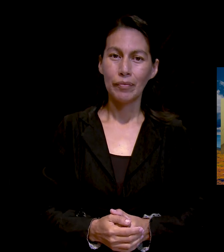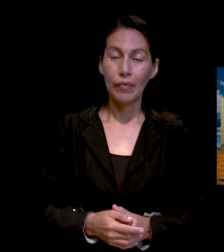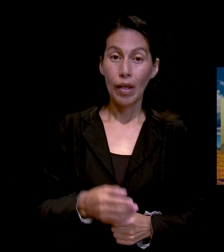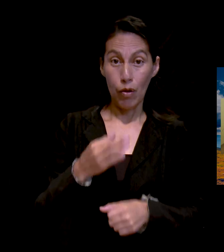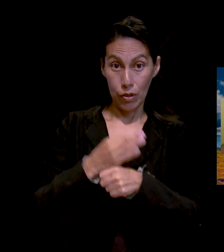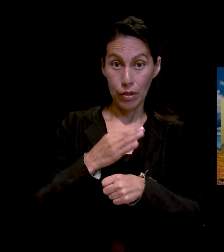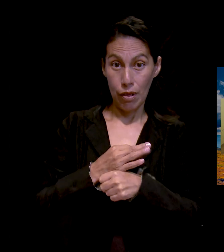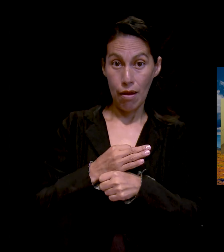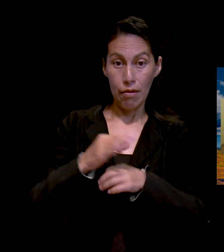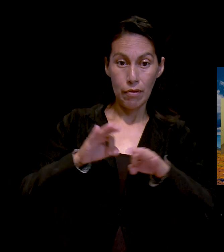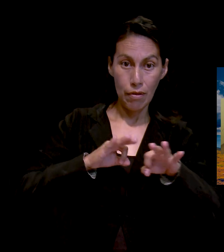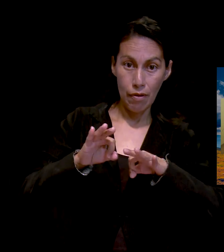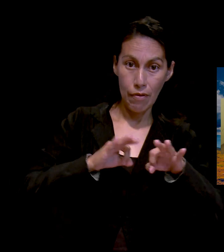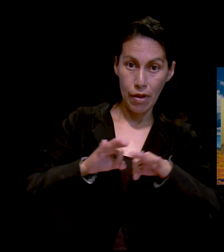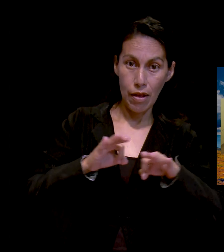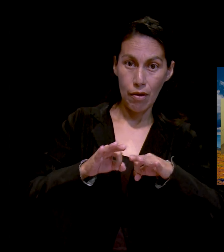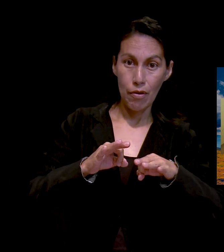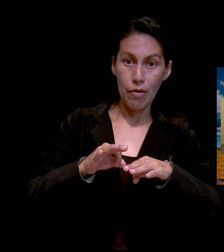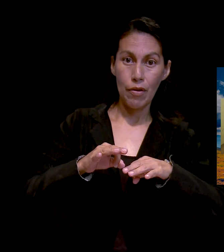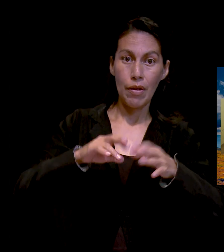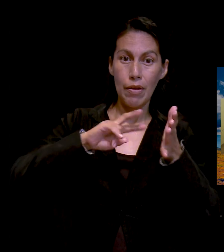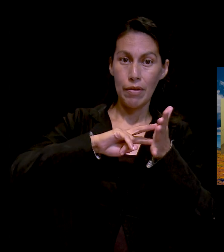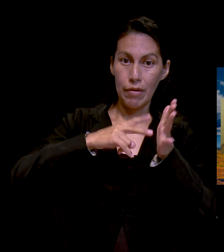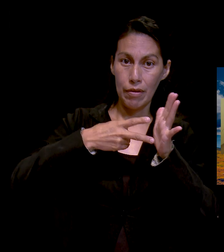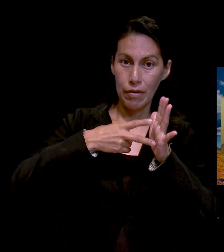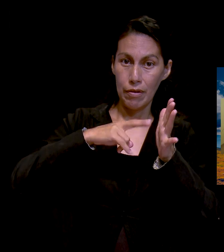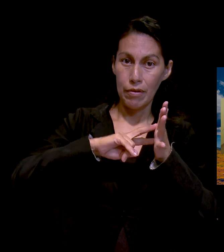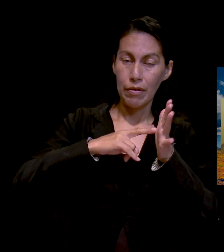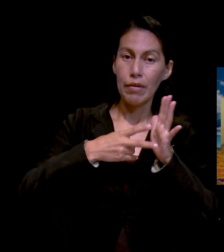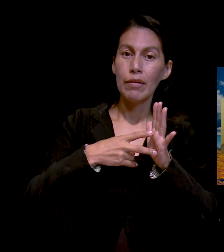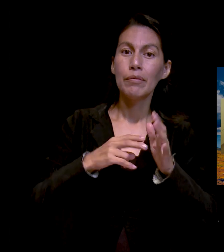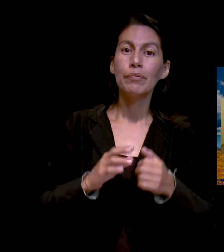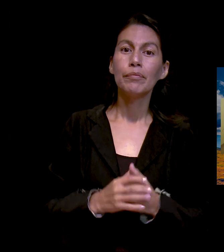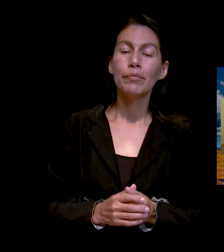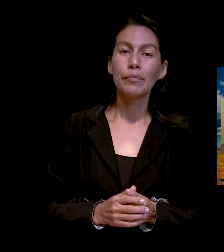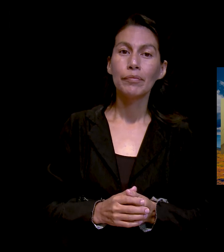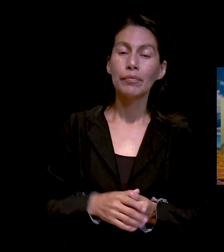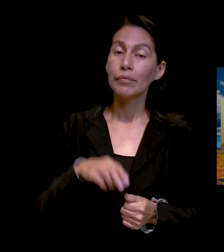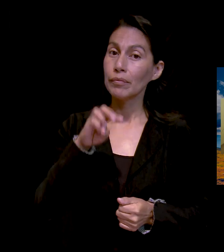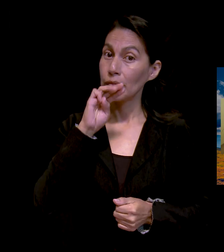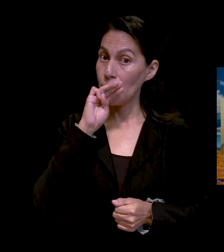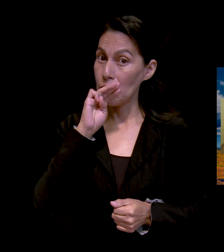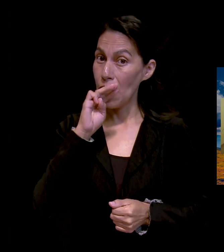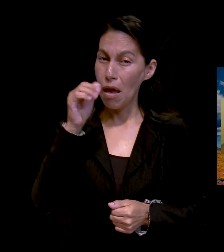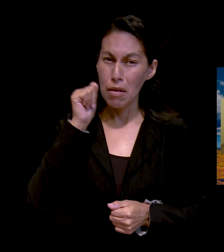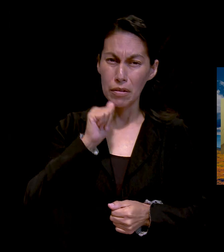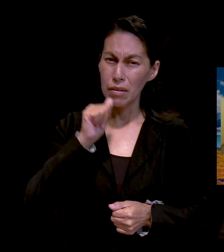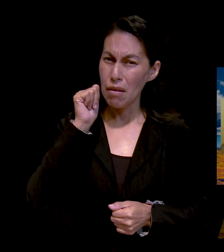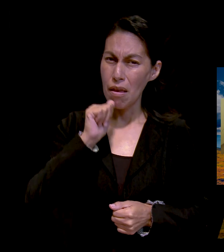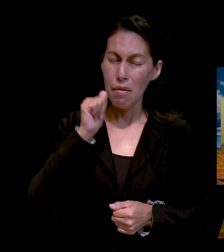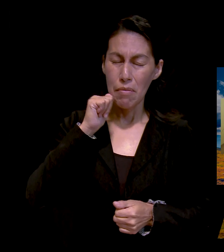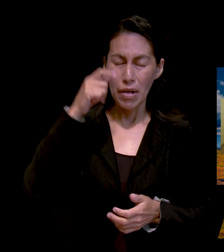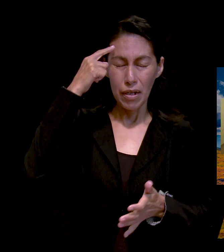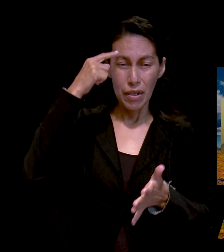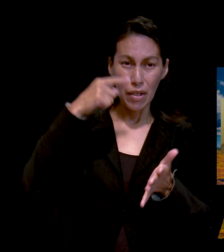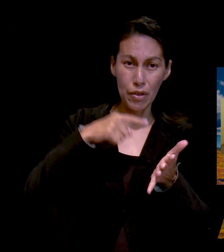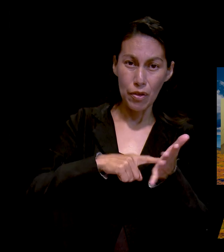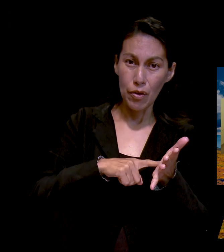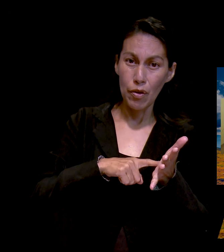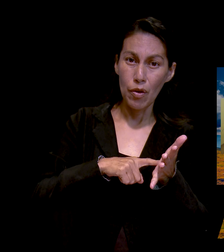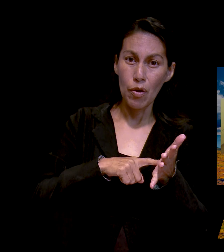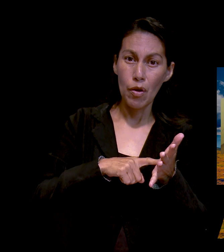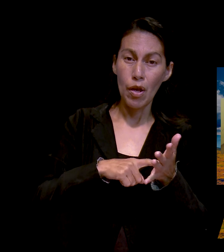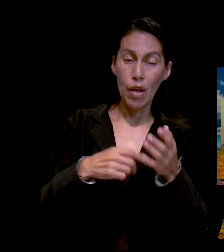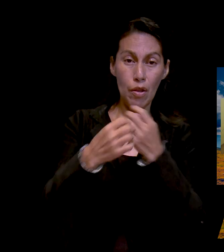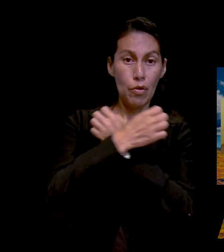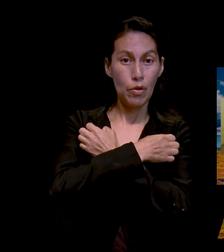Yo trabajo en la Facultad de Ingeniería. Mi mamá siempre creyó en la educación adventista.